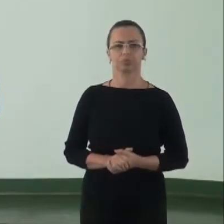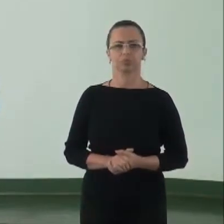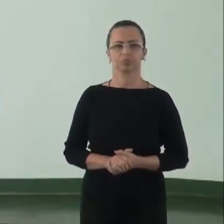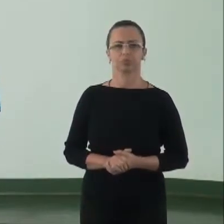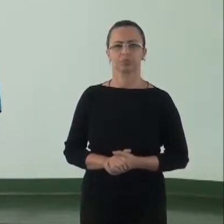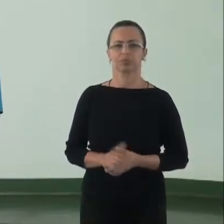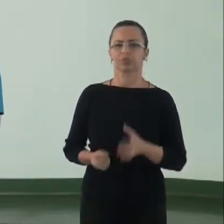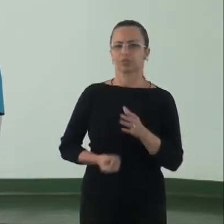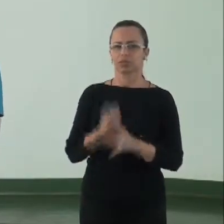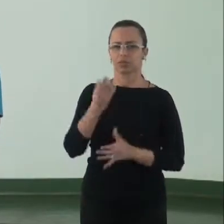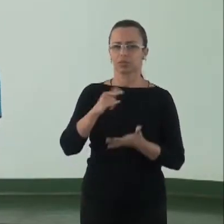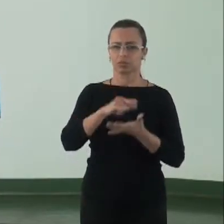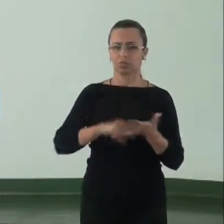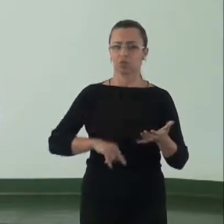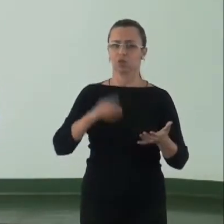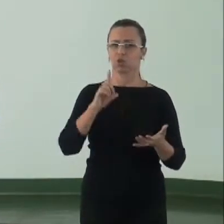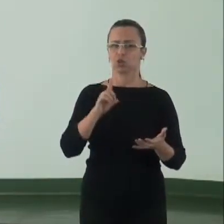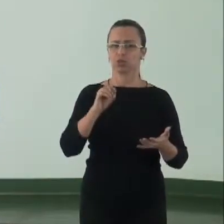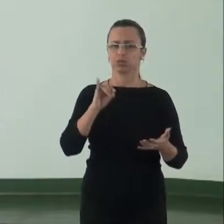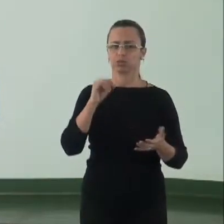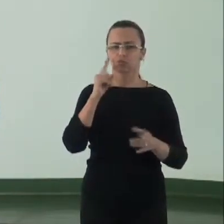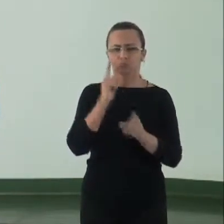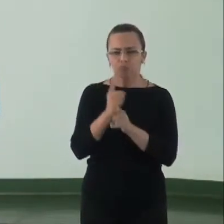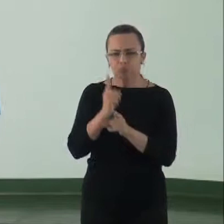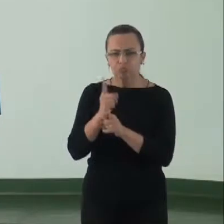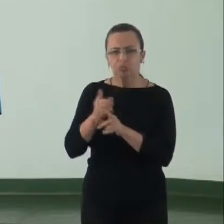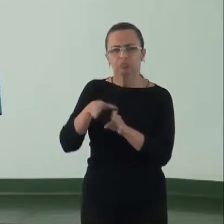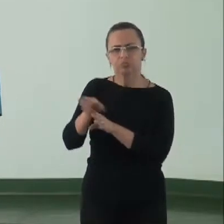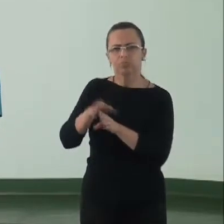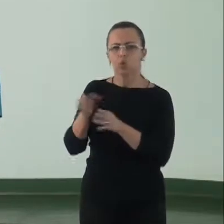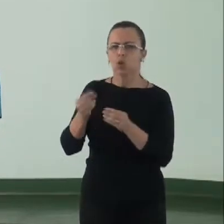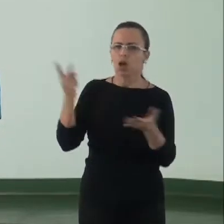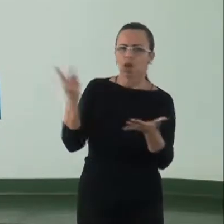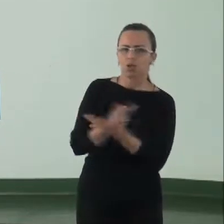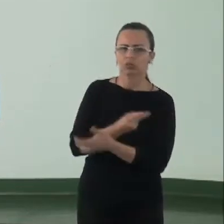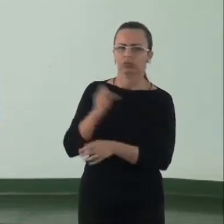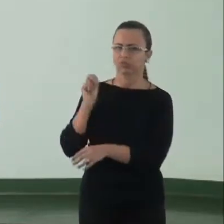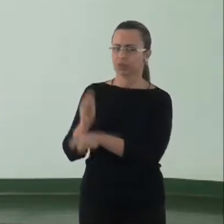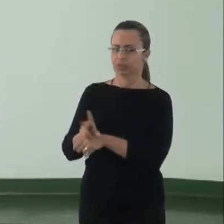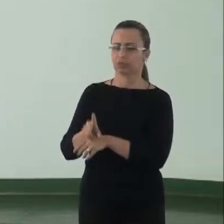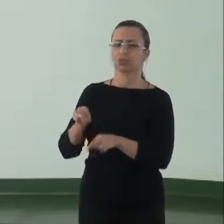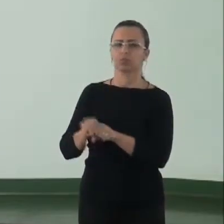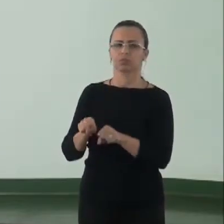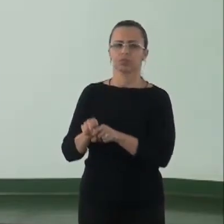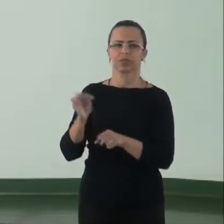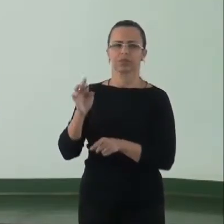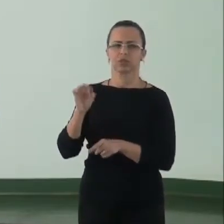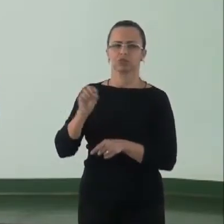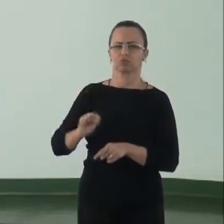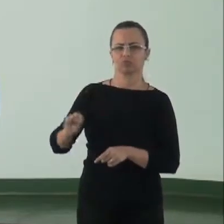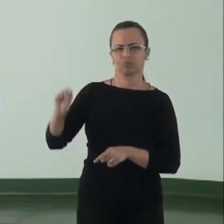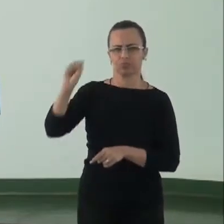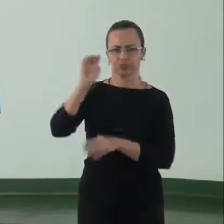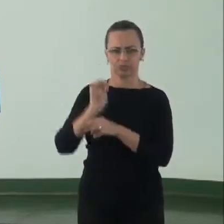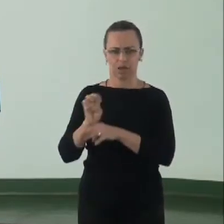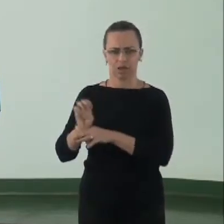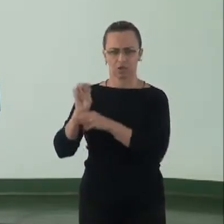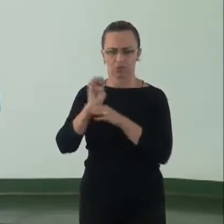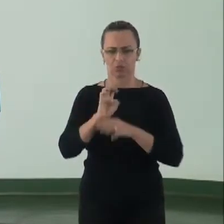elaboração de dossiês que seriam diagnósticos e recomendações sobre o impacto dos agrotóxicos etrangênicos em todos os estados,